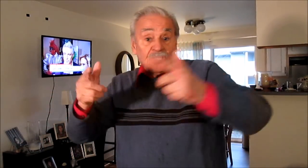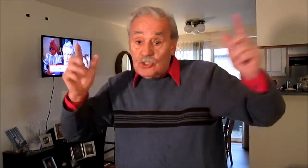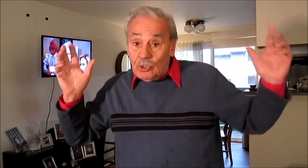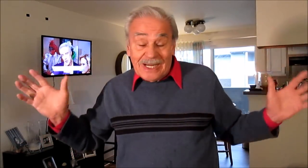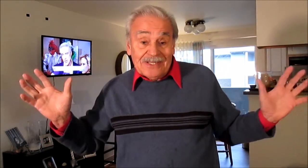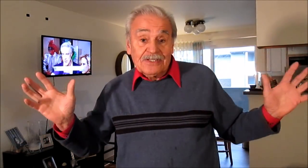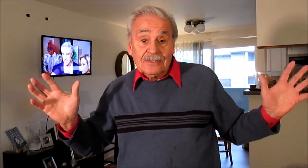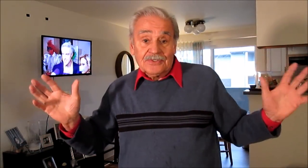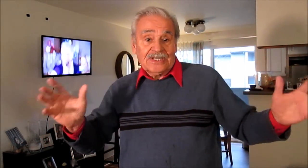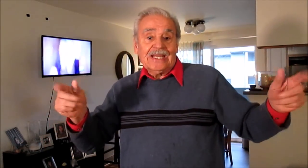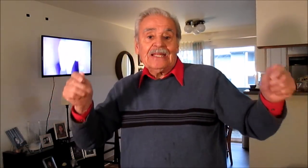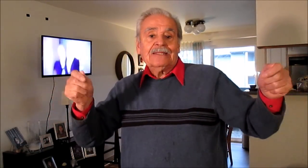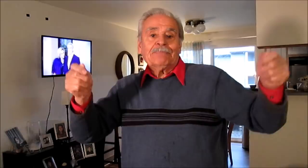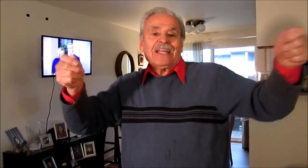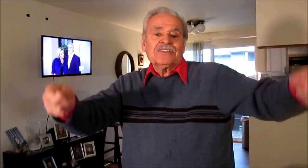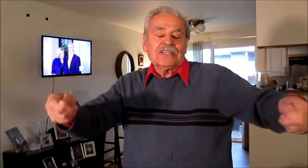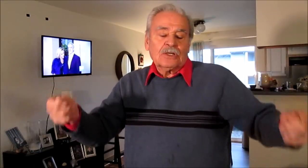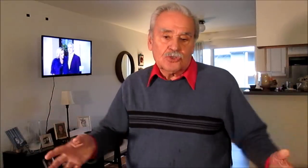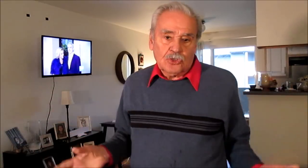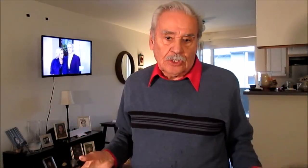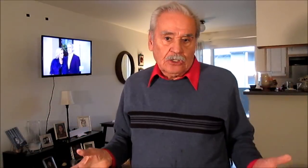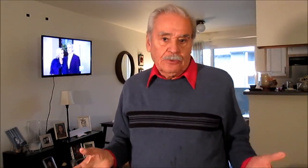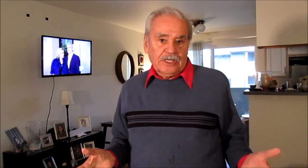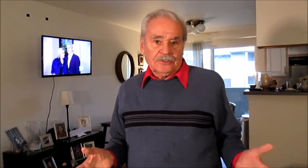las obras, o sea, era para hacer negocios con el gobierno.